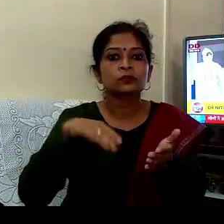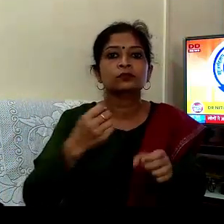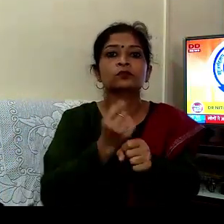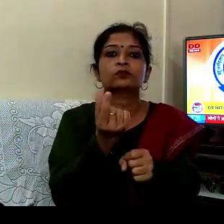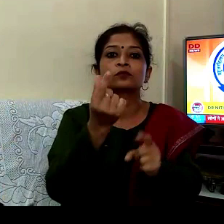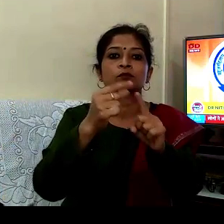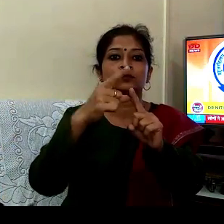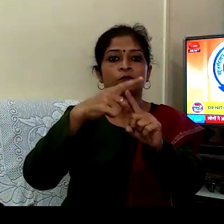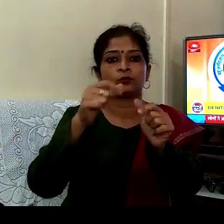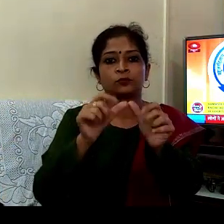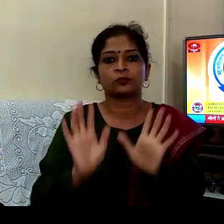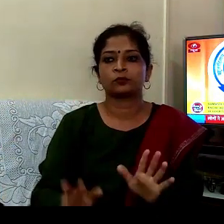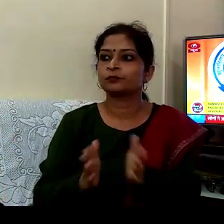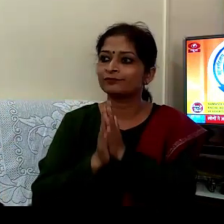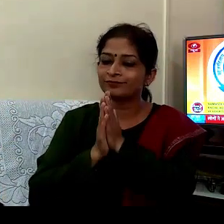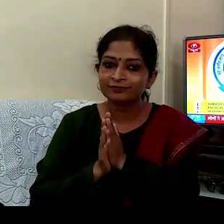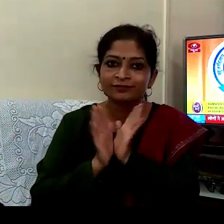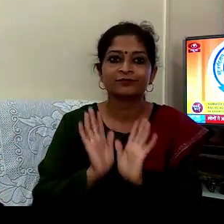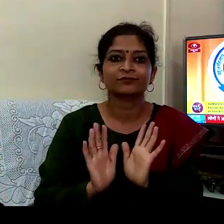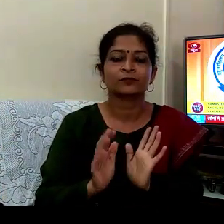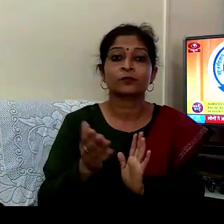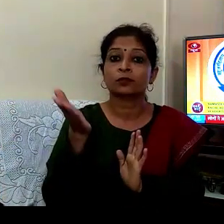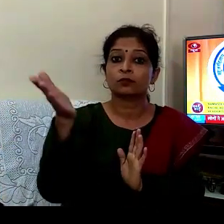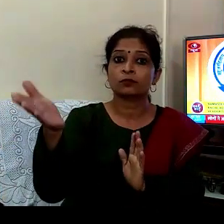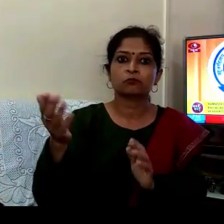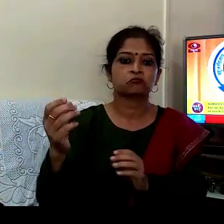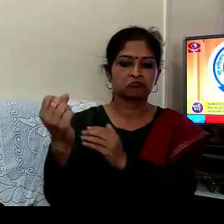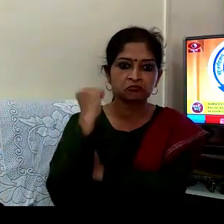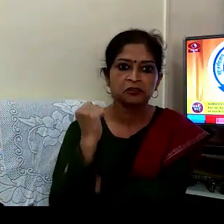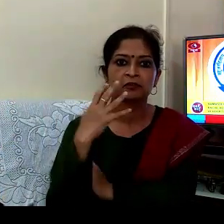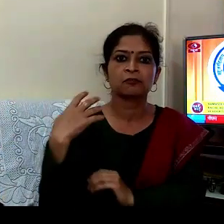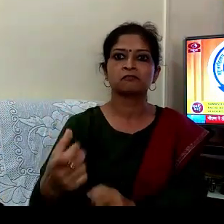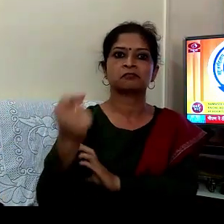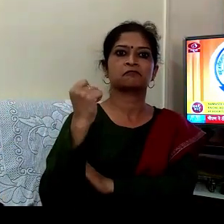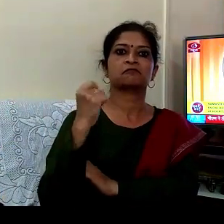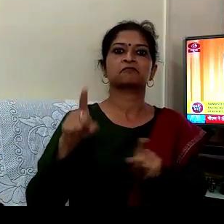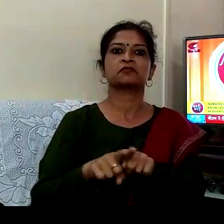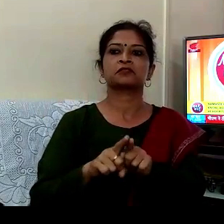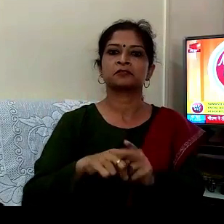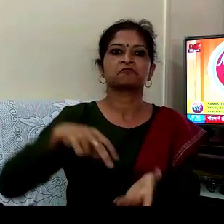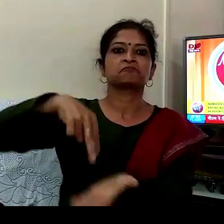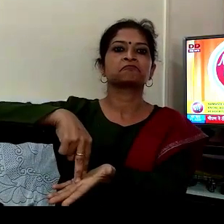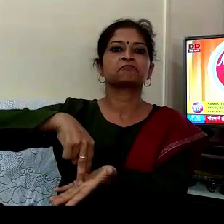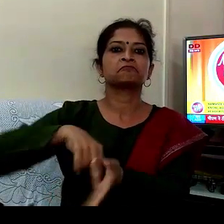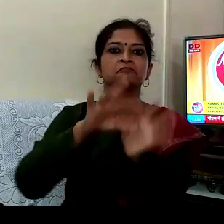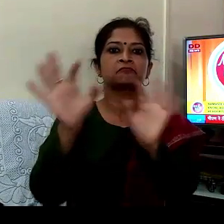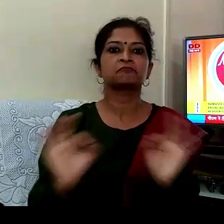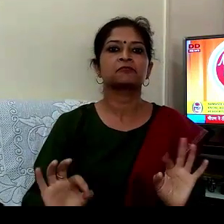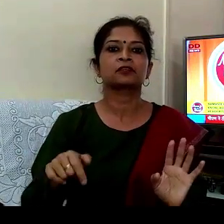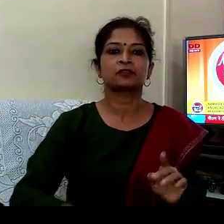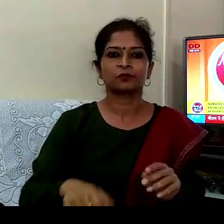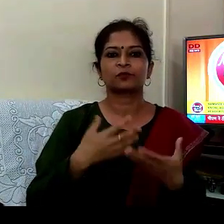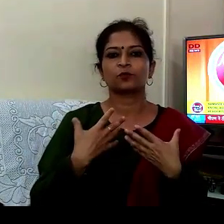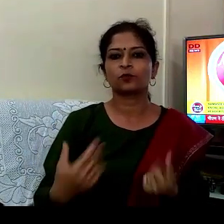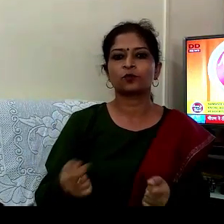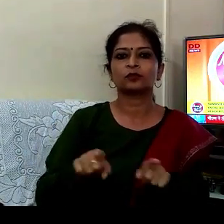نمستے نمستے نیتی جی آپ تو بلکل مورچے پر ڈٹے ہوئے ہو تو میں جاننا چاہتا ہوں کہ اسپطالوں